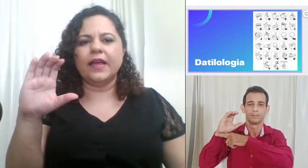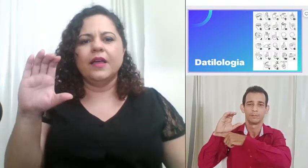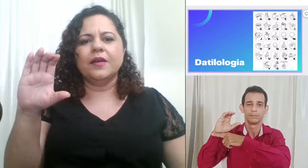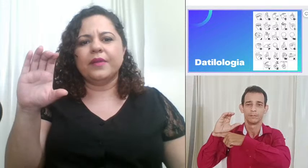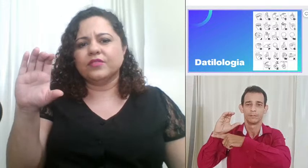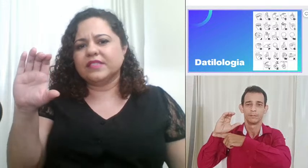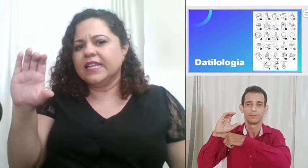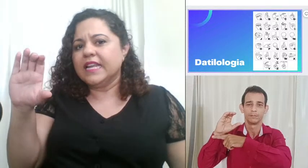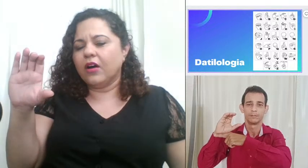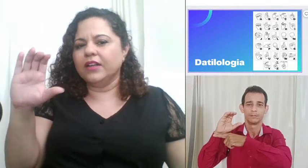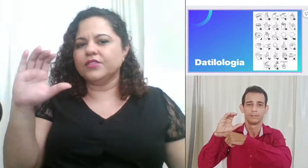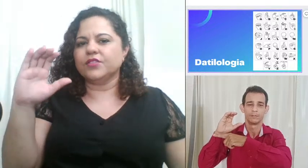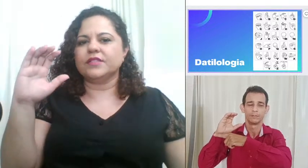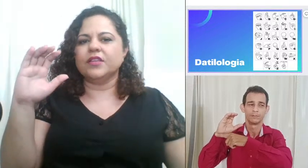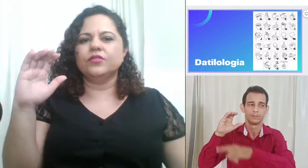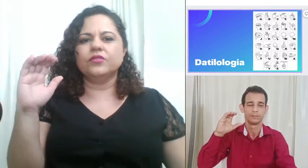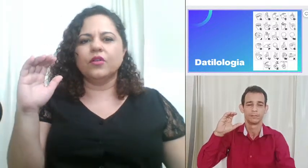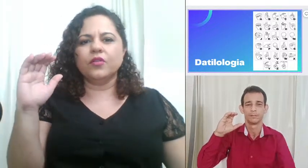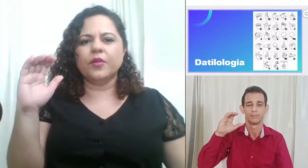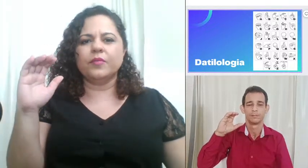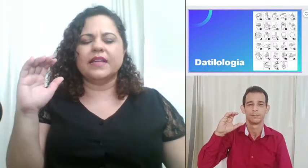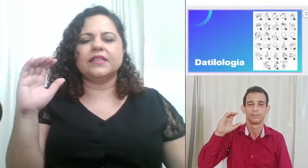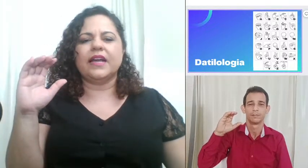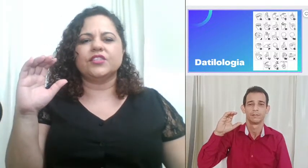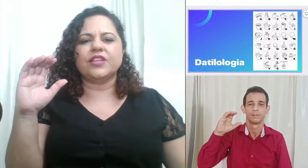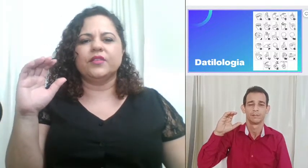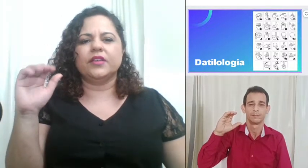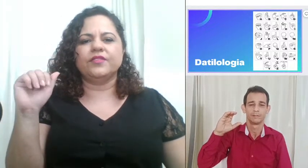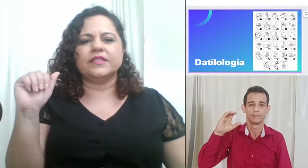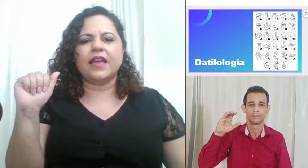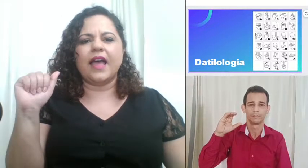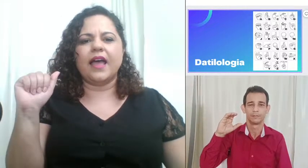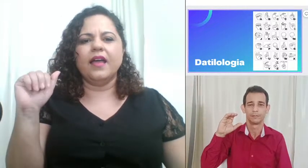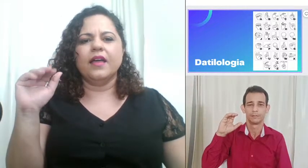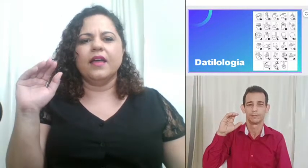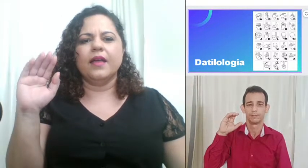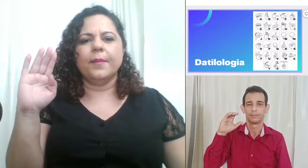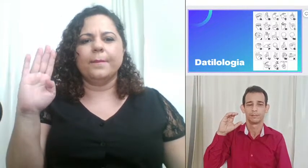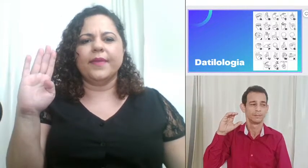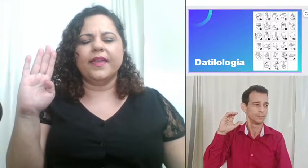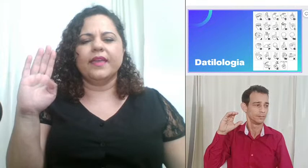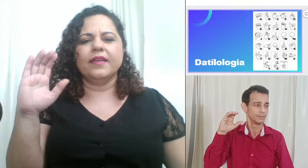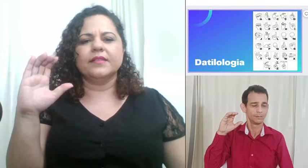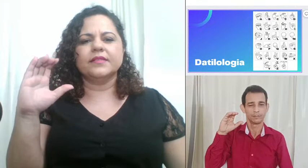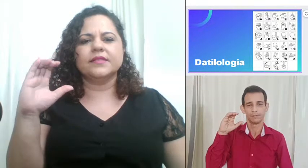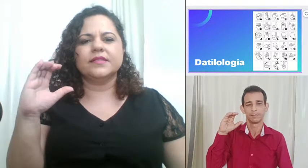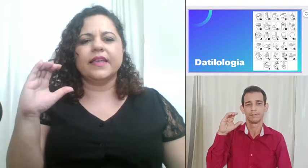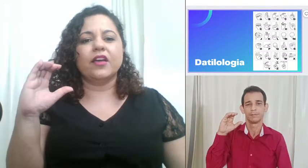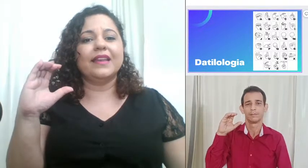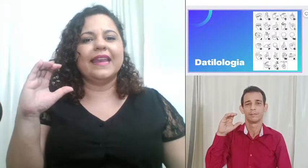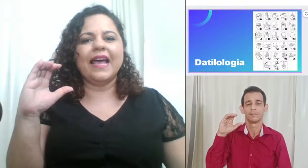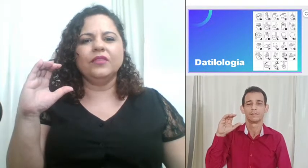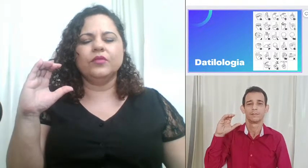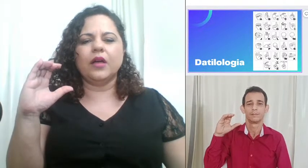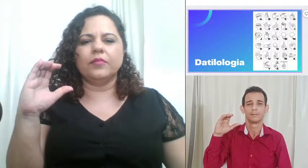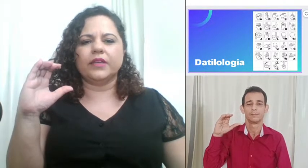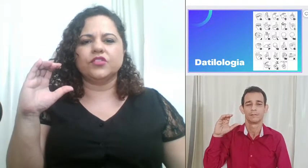pra você olha só se eu tô com meu braço encaixado aqui fiz A B C naturalmente